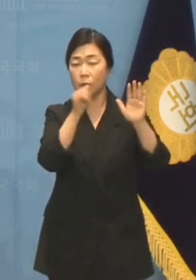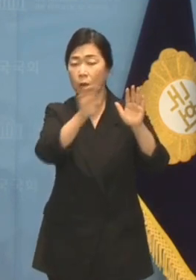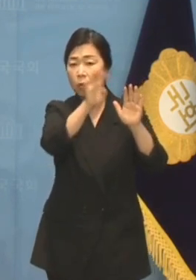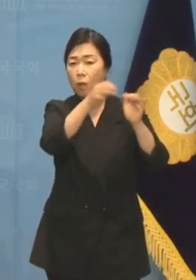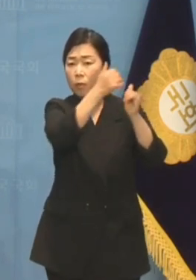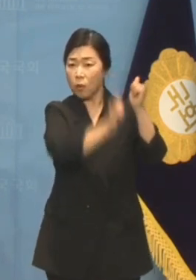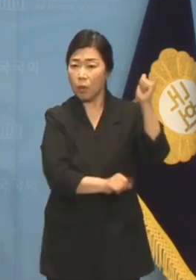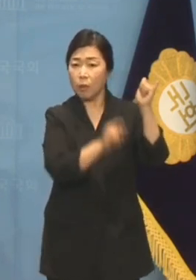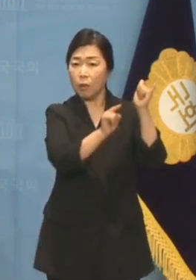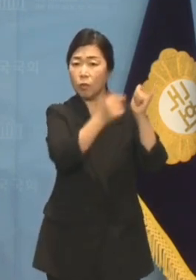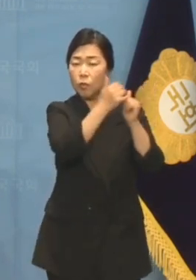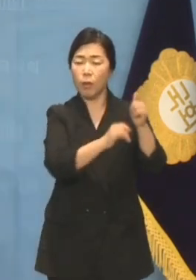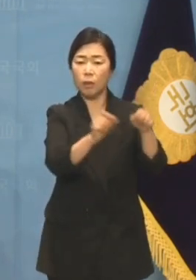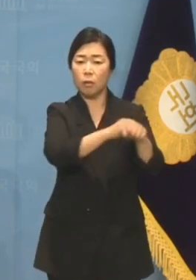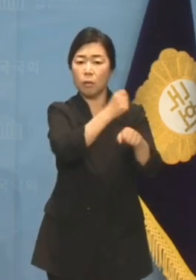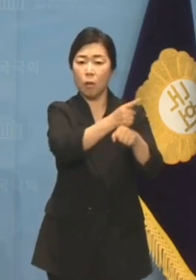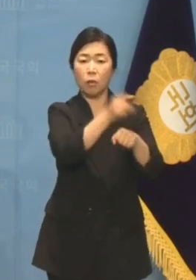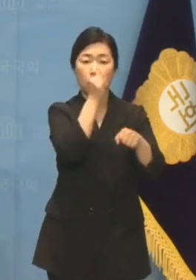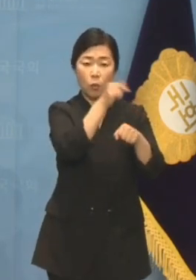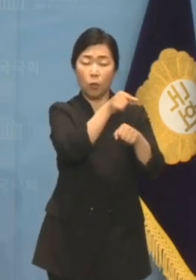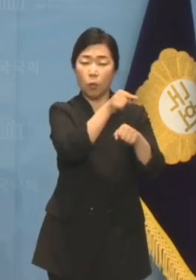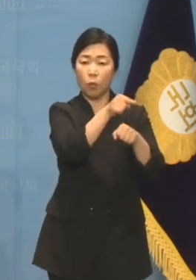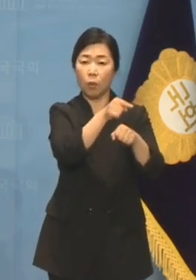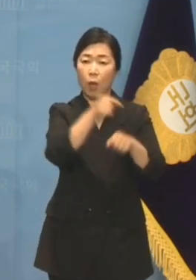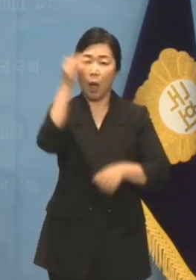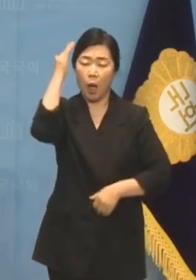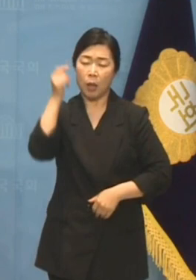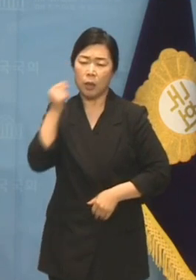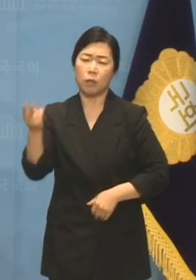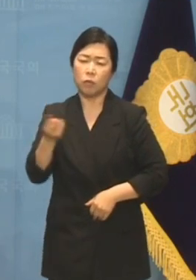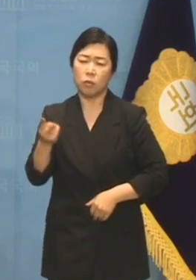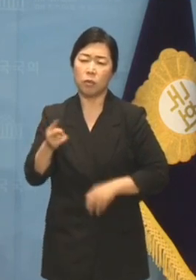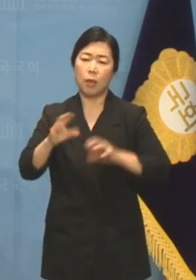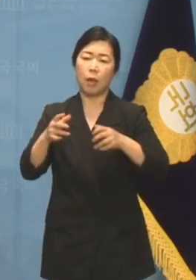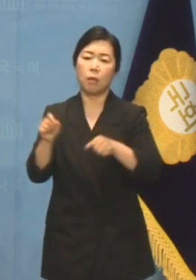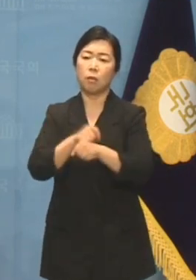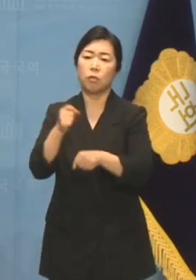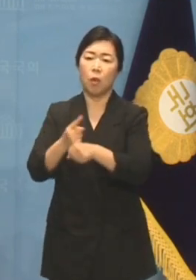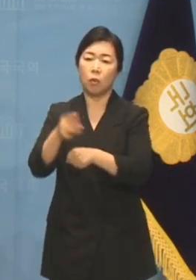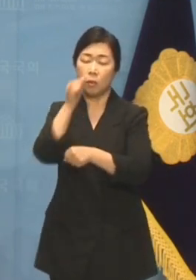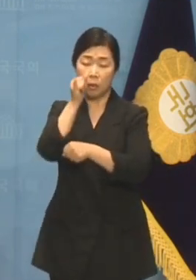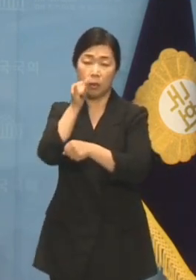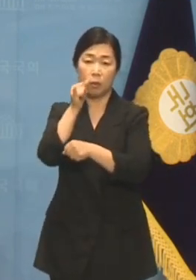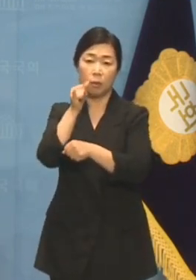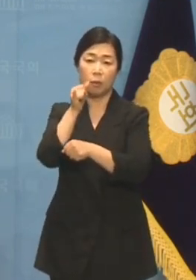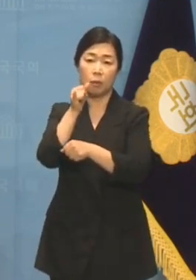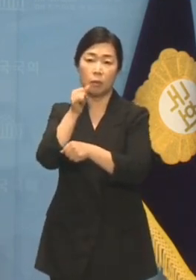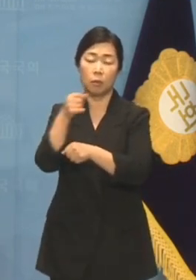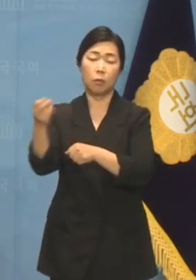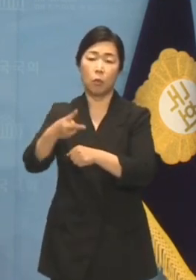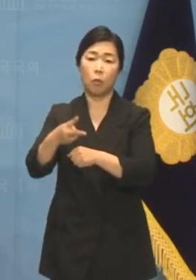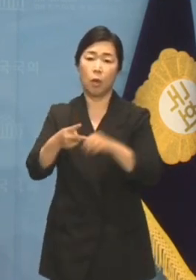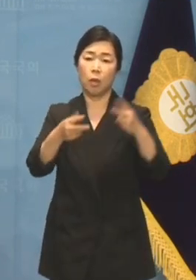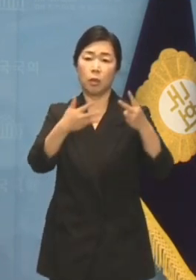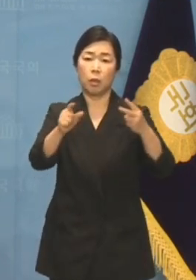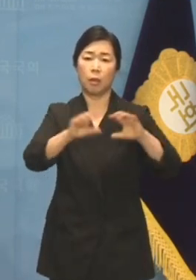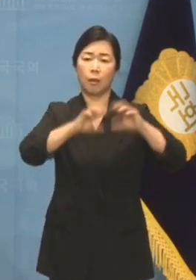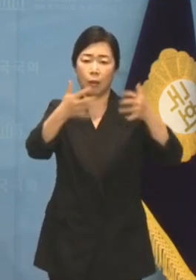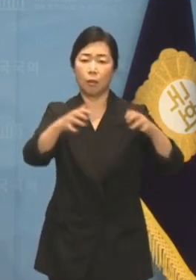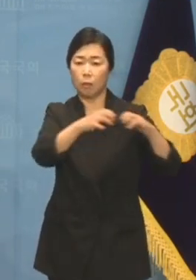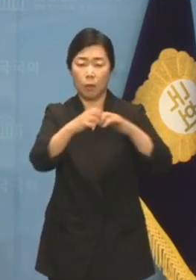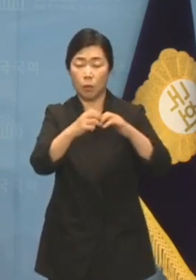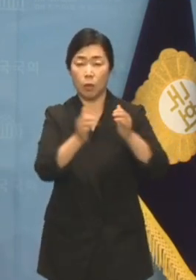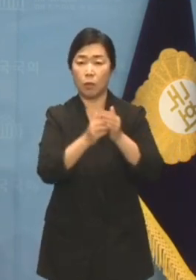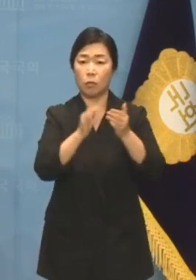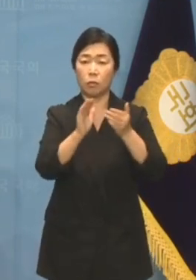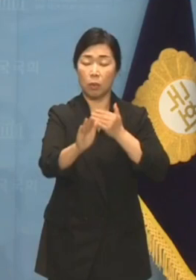유럽의 역사는 유럽의 특수성이 있고 한일의 역사는 한일의 특수성이 있습니다. 그리고 2차 대전 이후